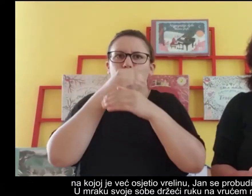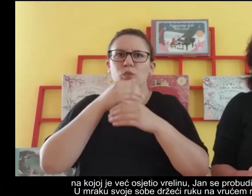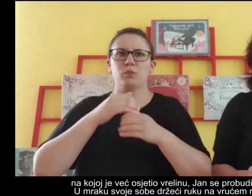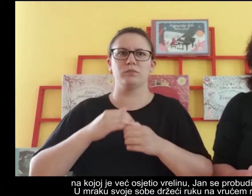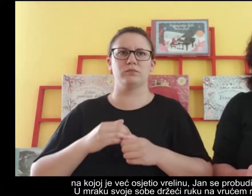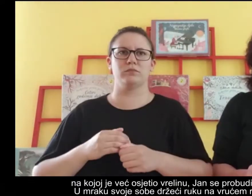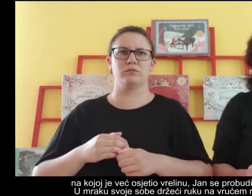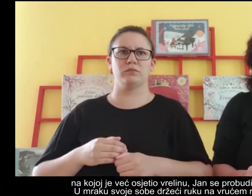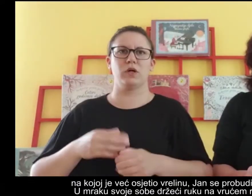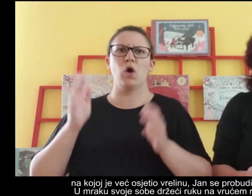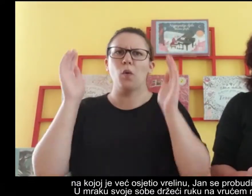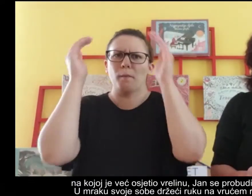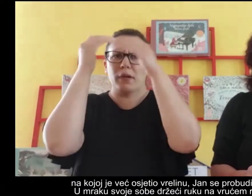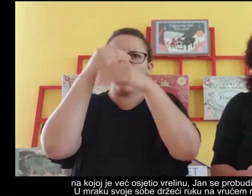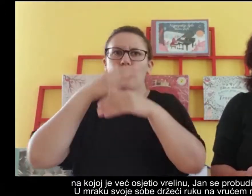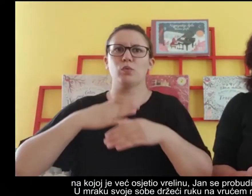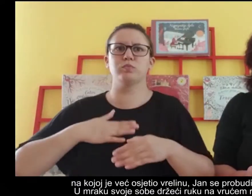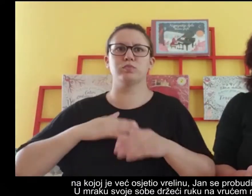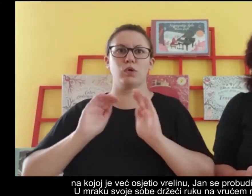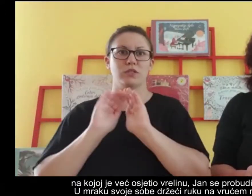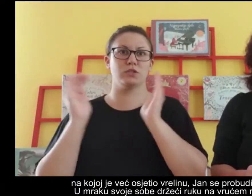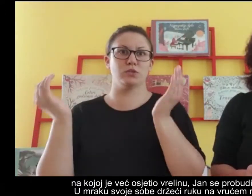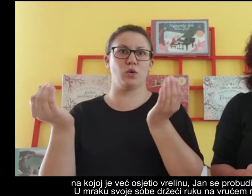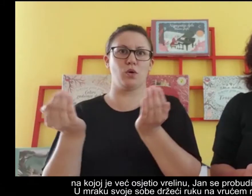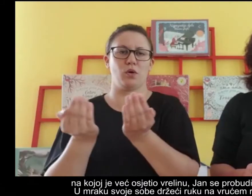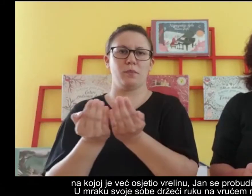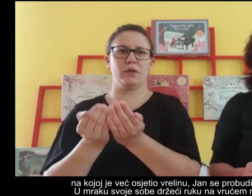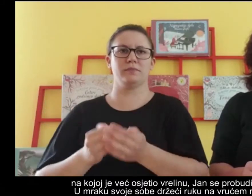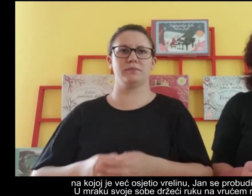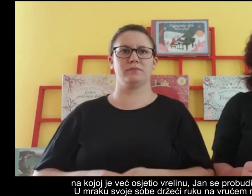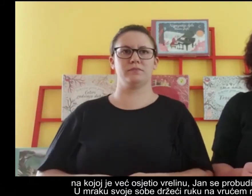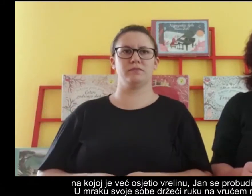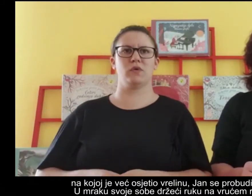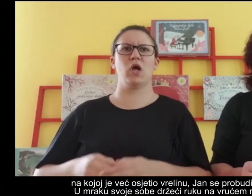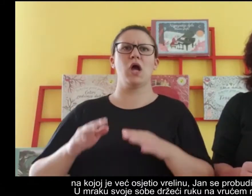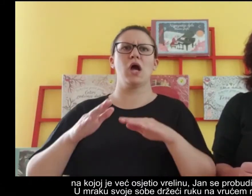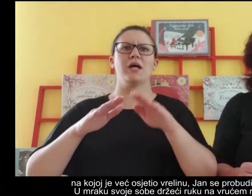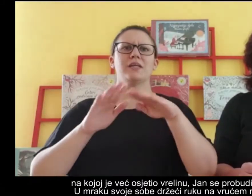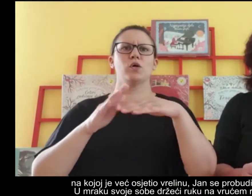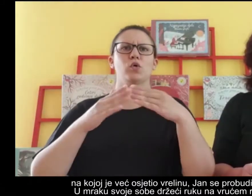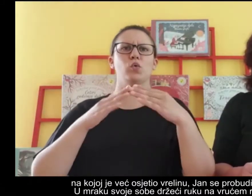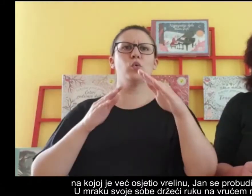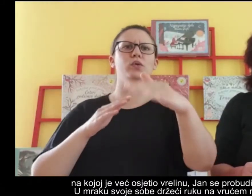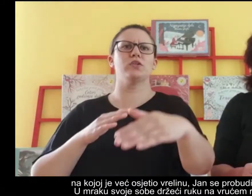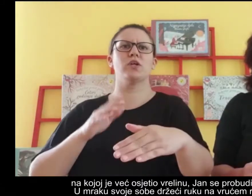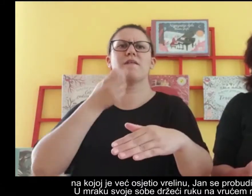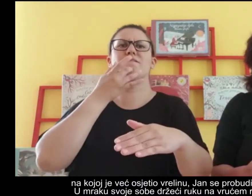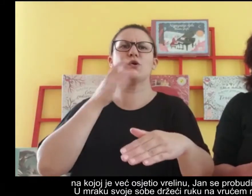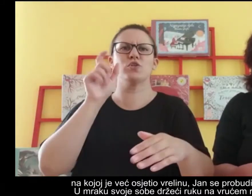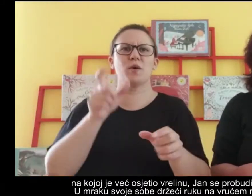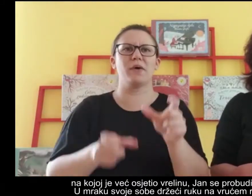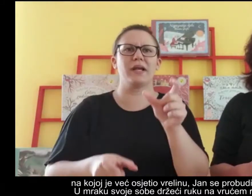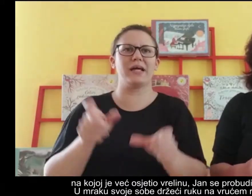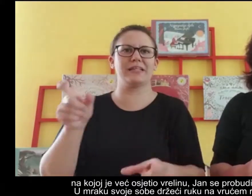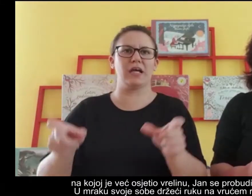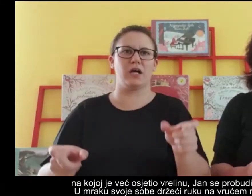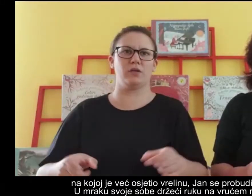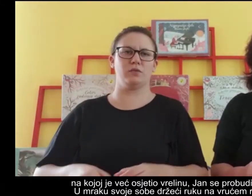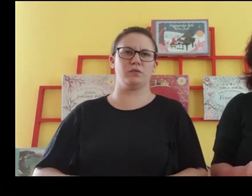U mraku svoje sobe, držeći ruku na vrućem